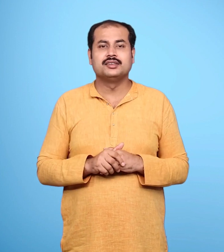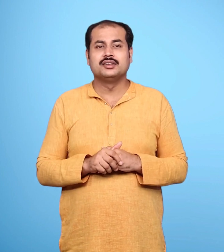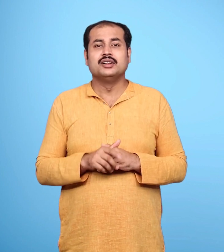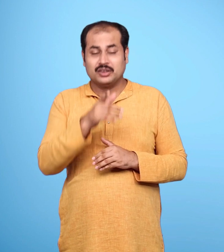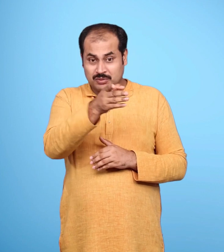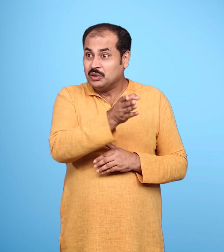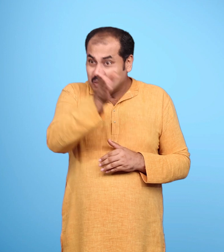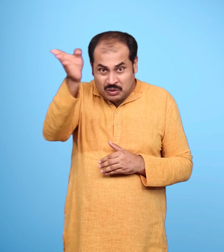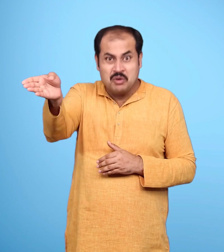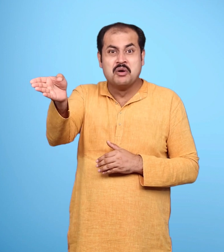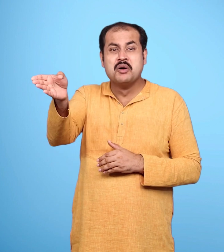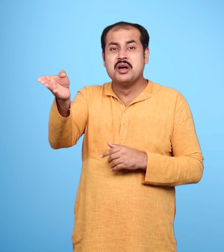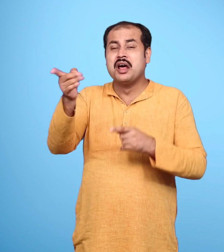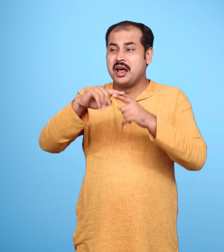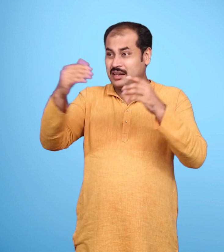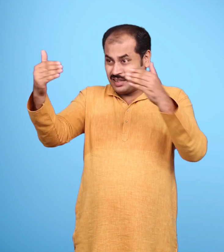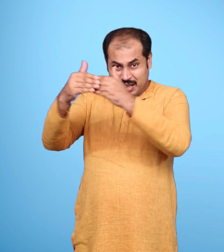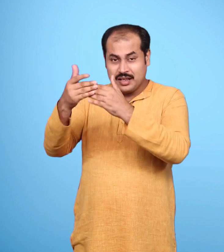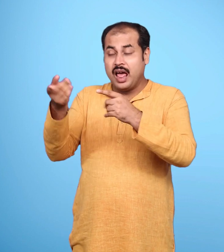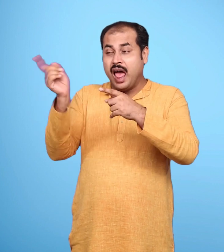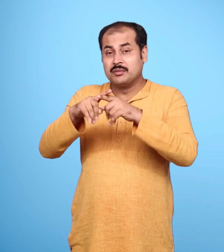तुम चले जाओ नहीं तो तुम्हारा सर्वनाश हो जाएगा